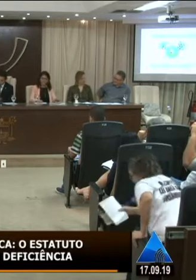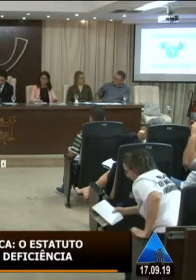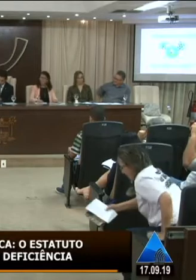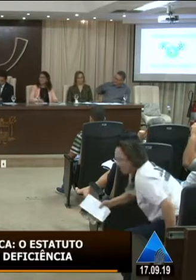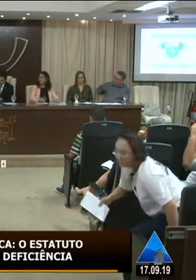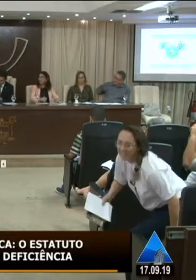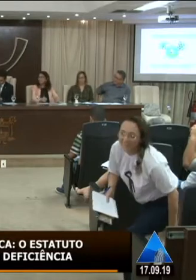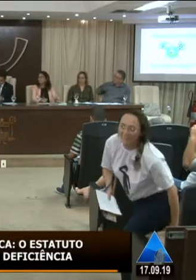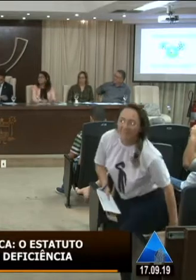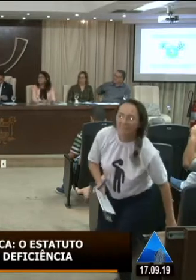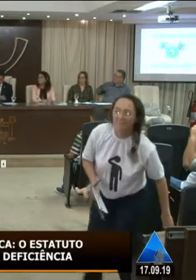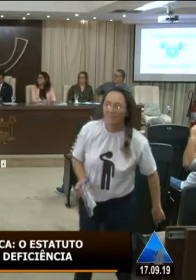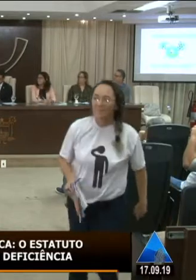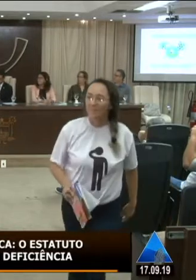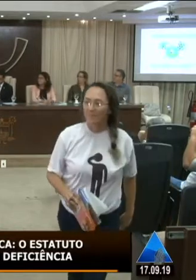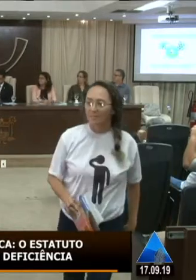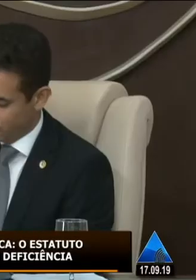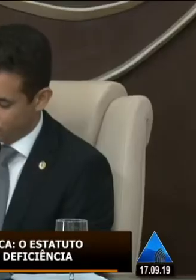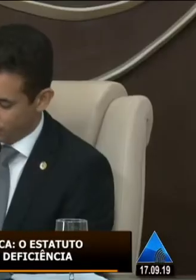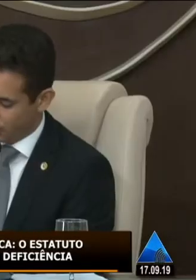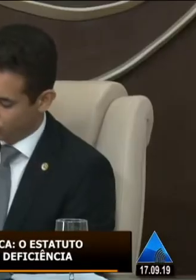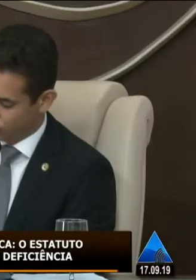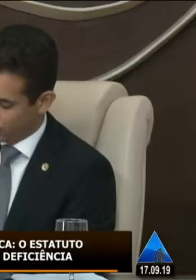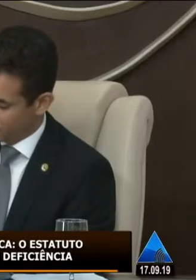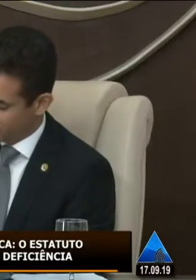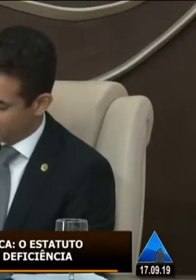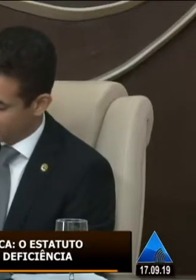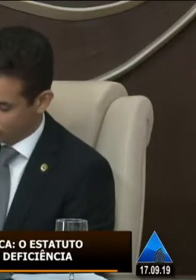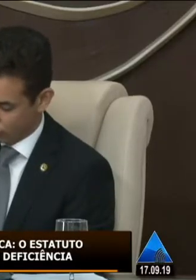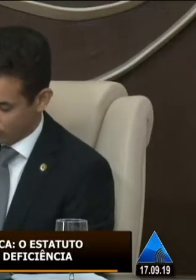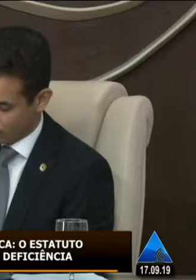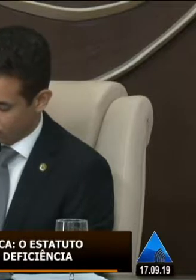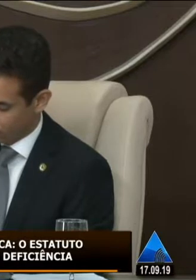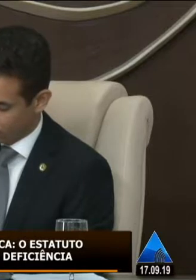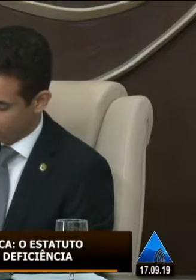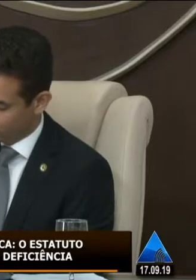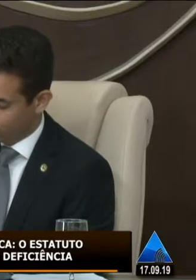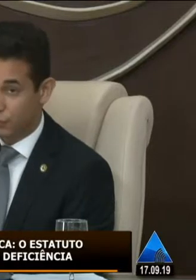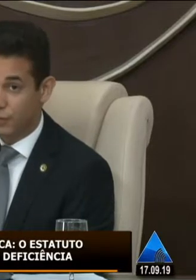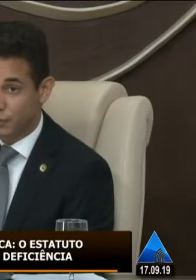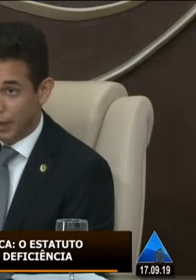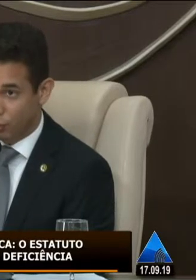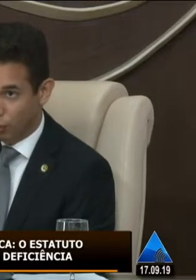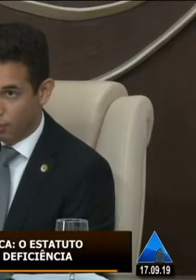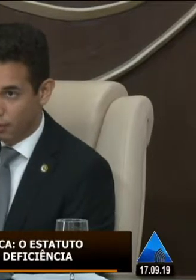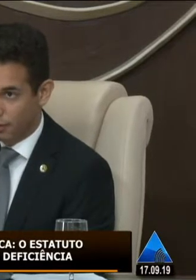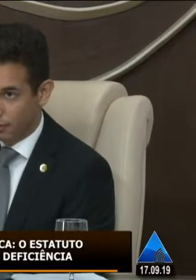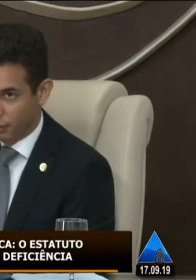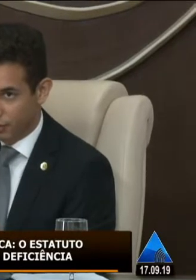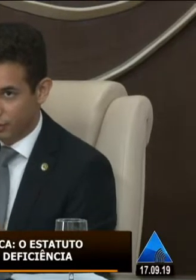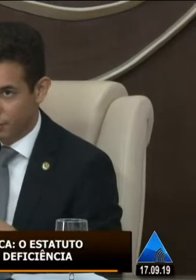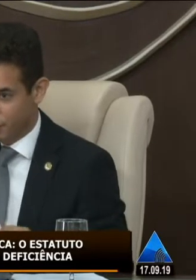gostaria de antes de registrar aqui a presença José Cardoso representando da Associação de Pessoas com Deficiência de Caicó